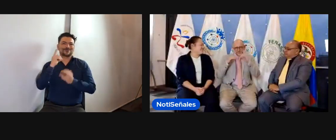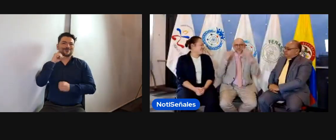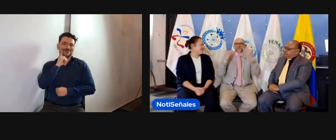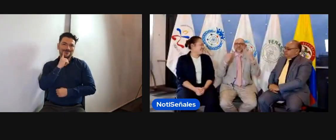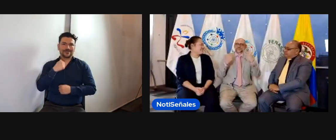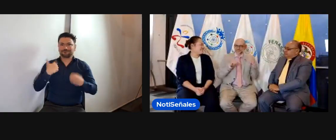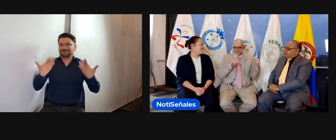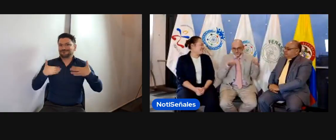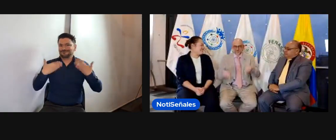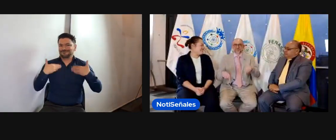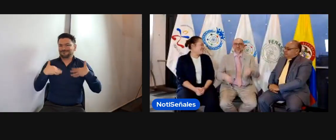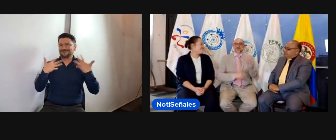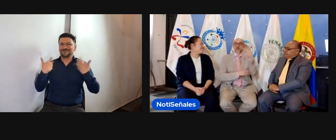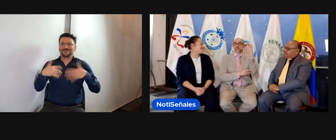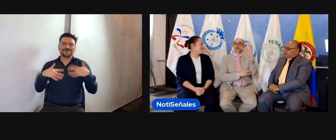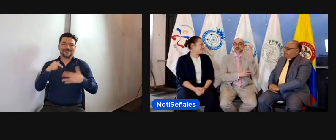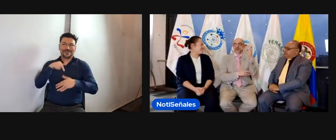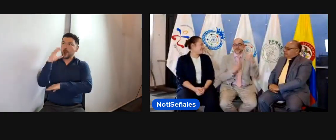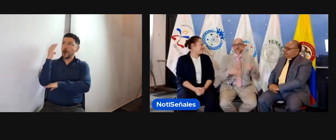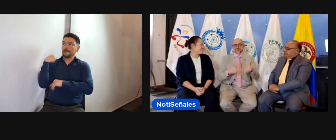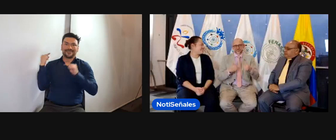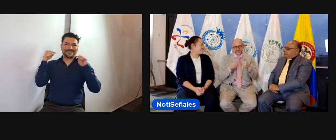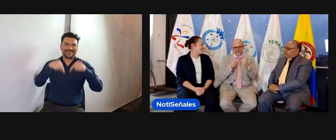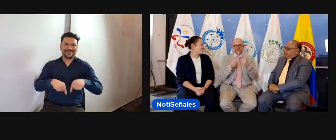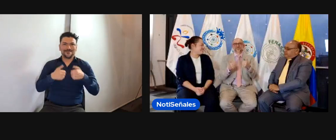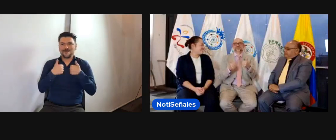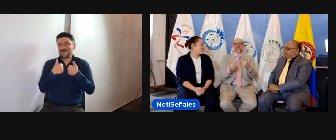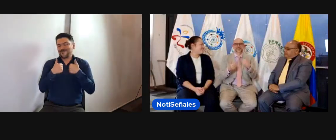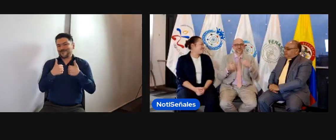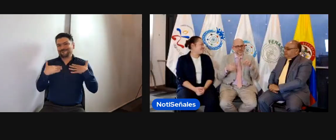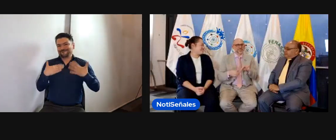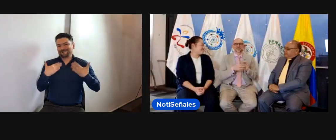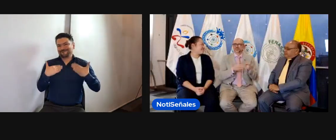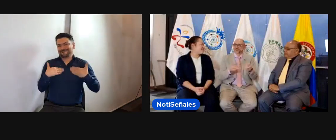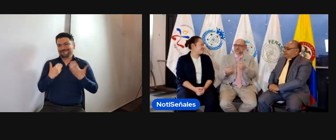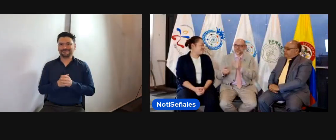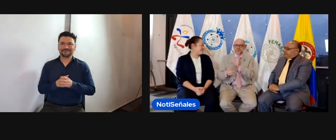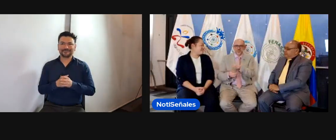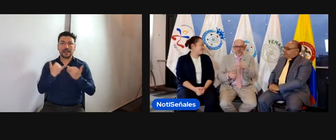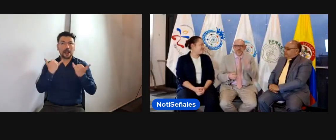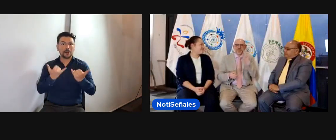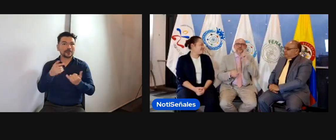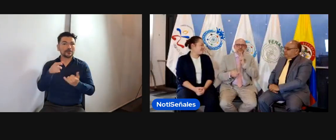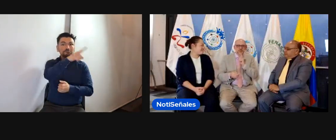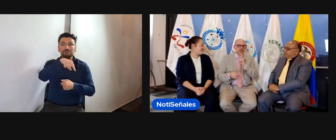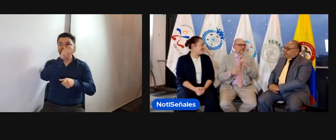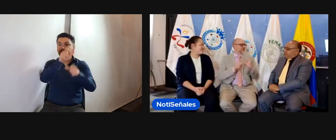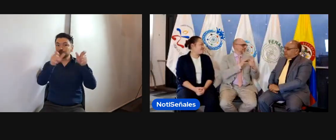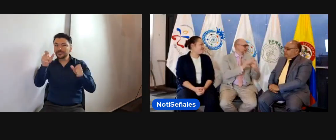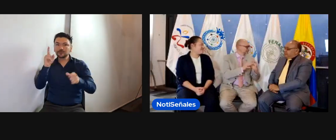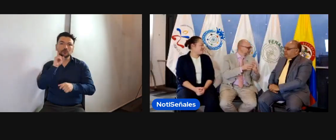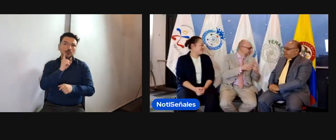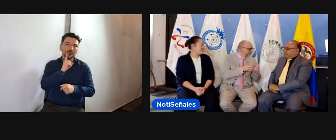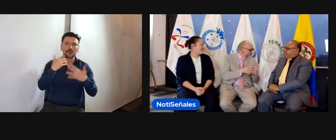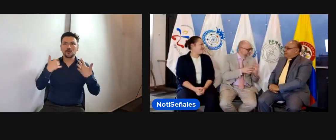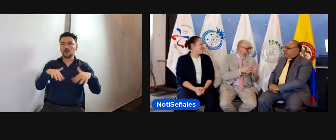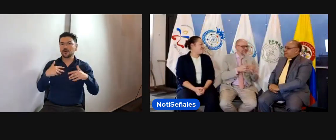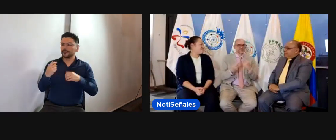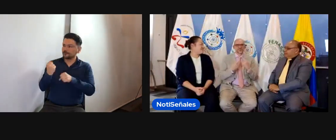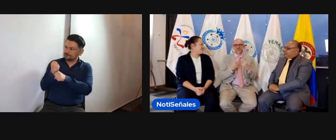Esta es mi seña. Estoy muy contento de estar acá. Soy el presidente de la Federación Mundial de Sordos. Qué bueno poder estar con